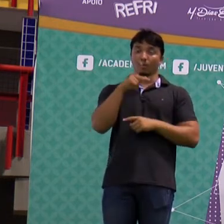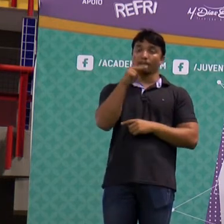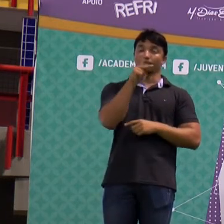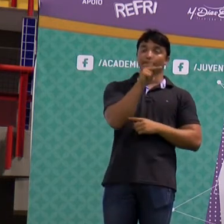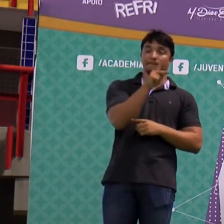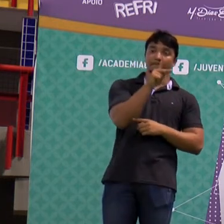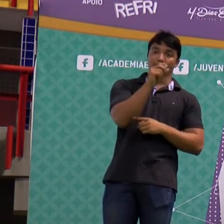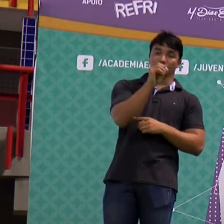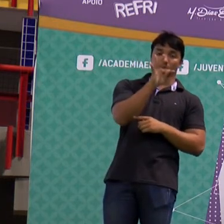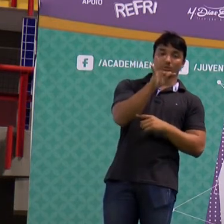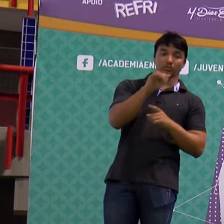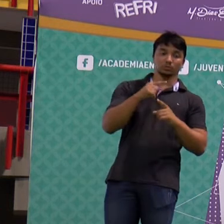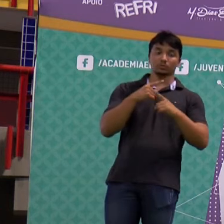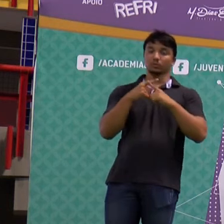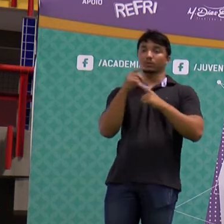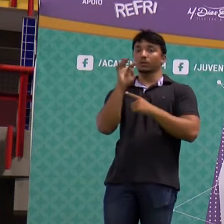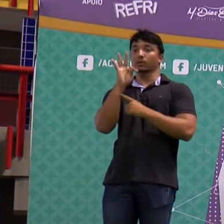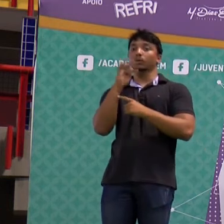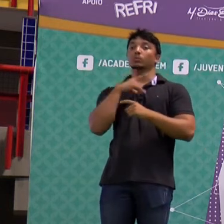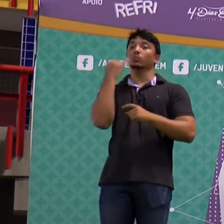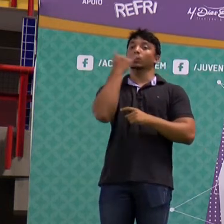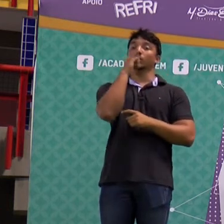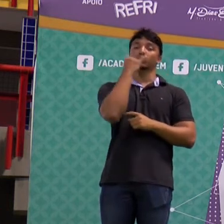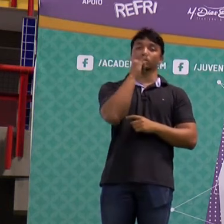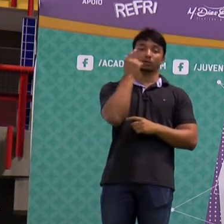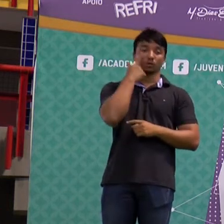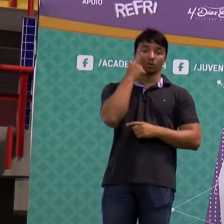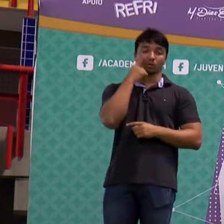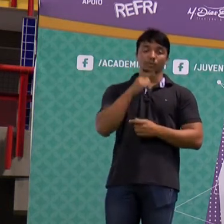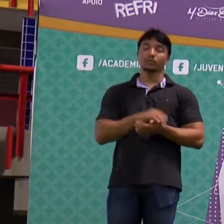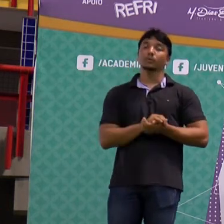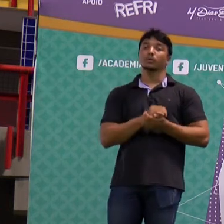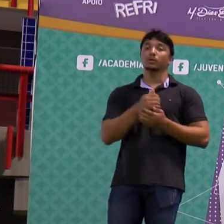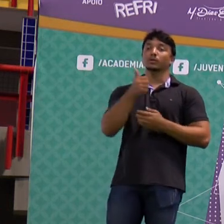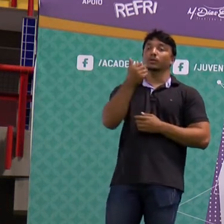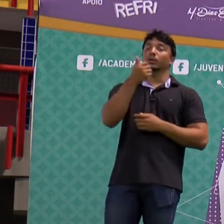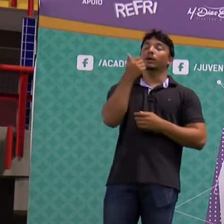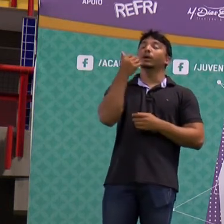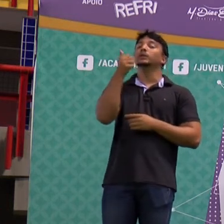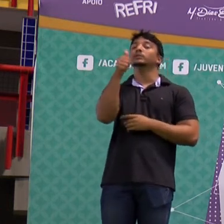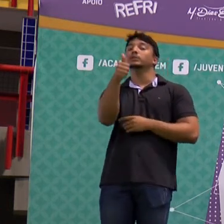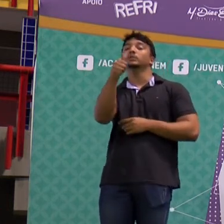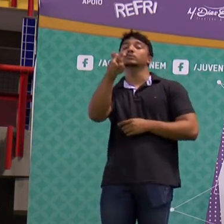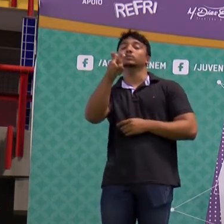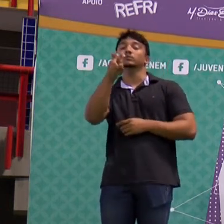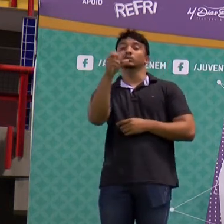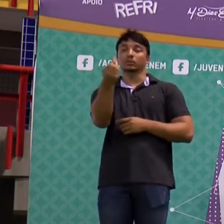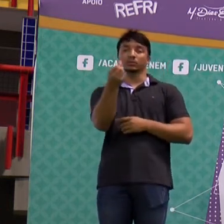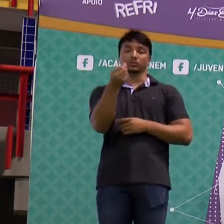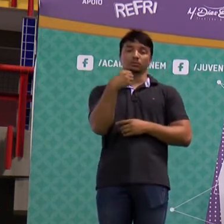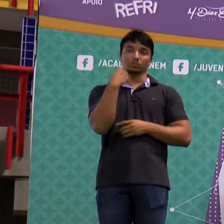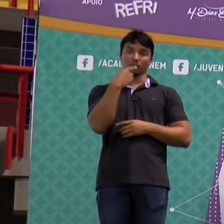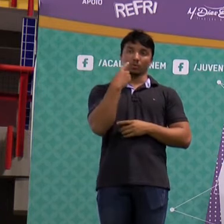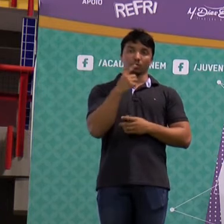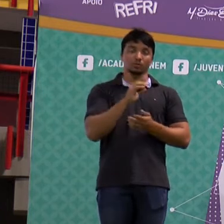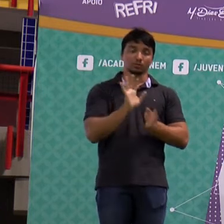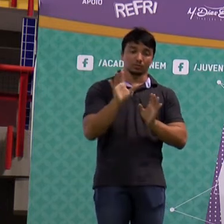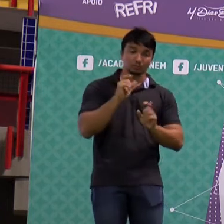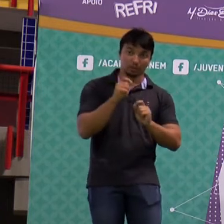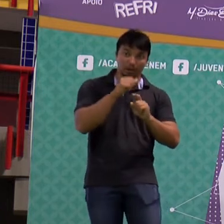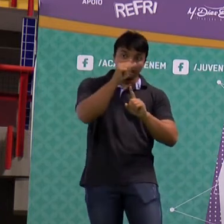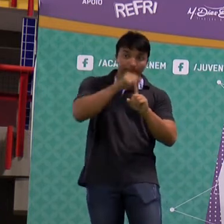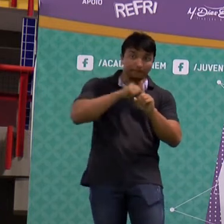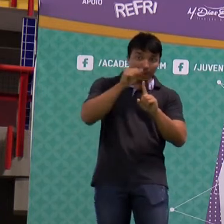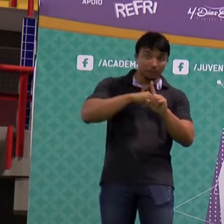vezes tempo, ele está te dando energia. Então destaca aí para a gente, energia 156 kWh. Bom, isso aí por